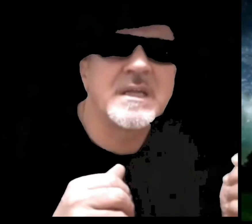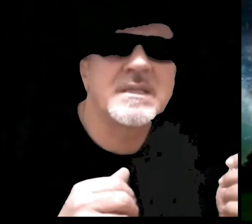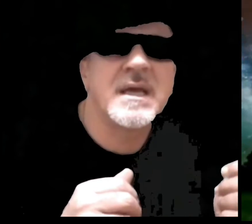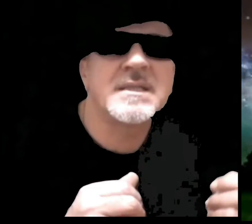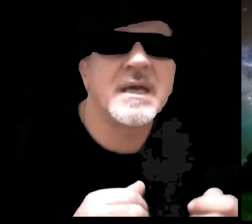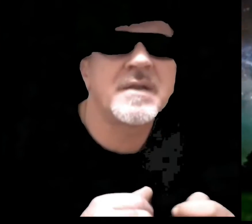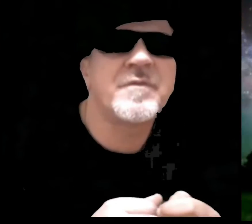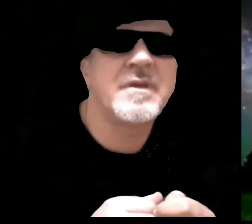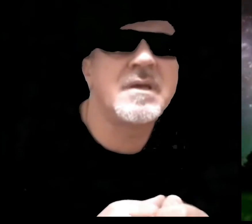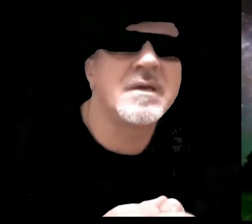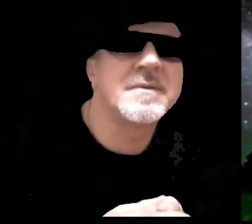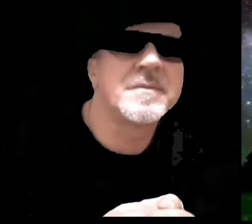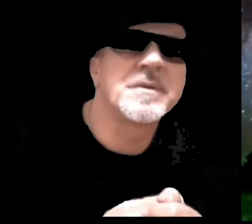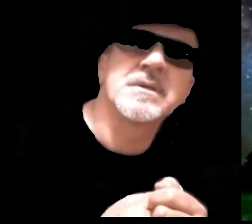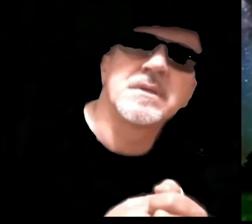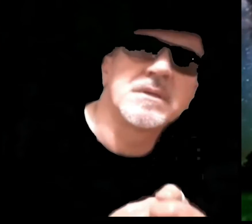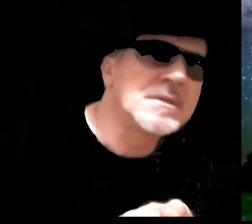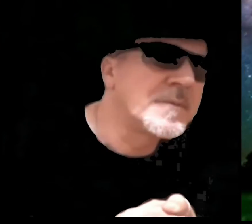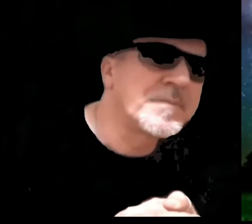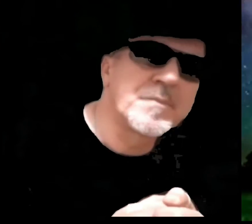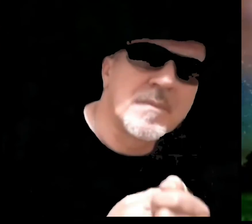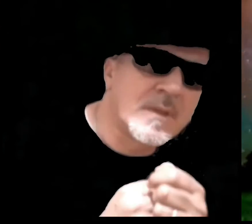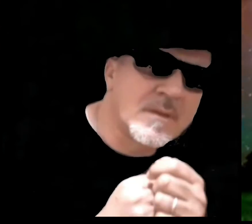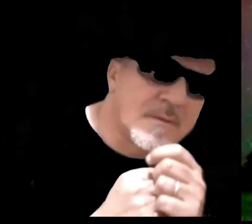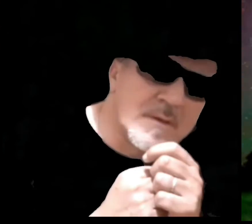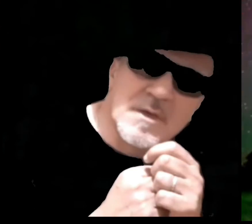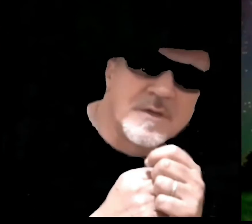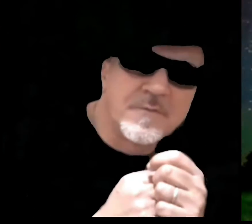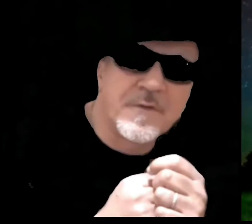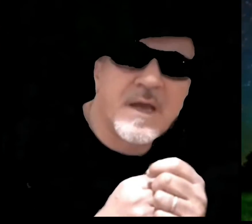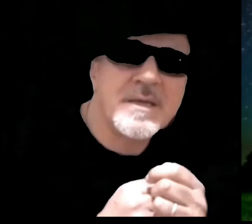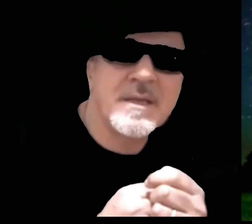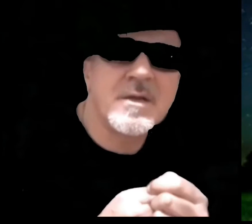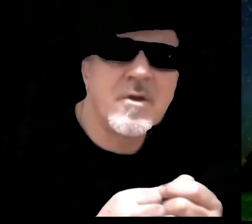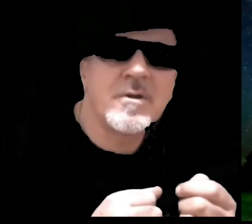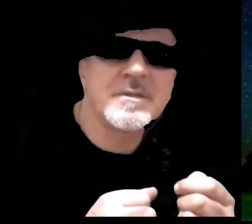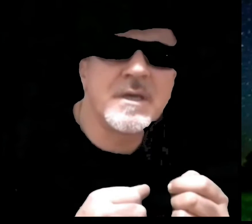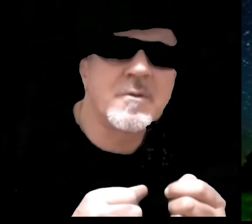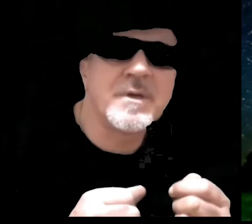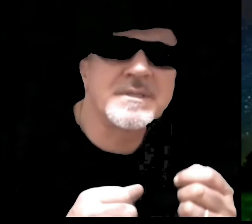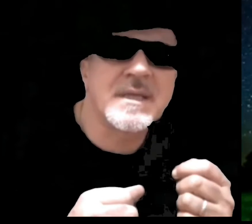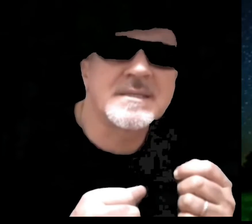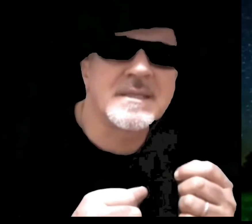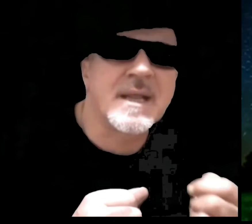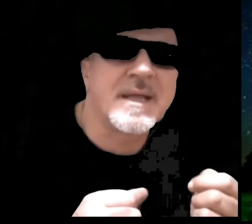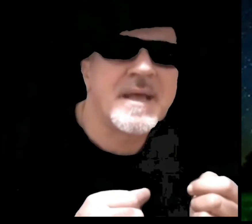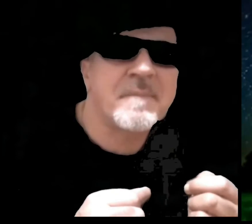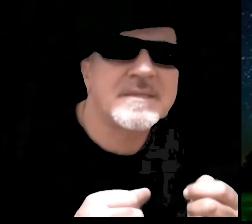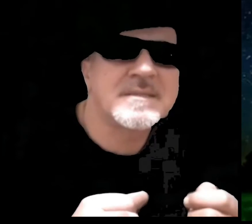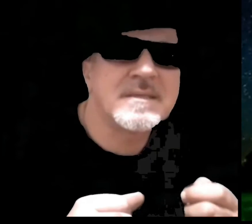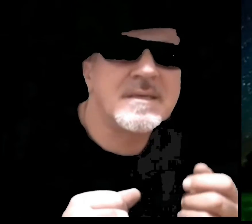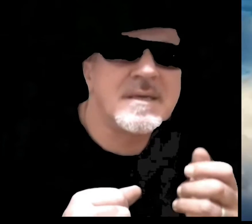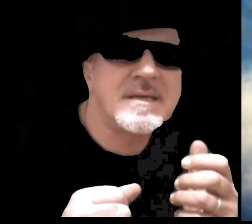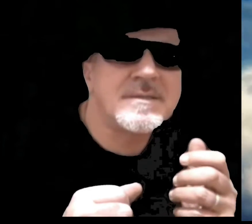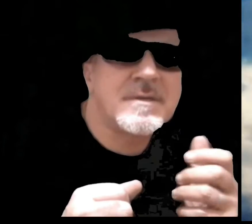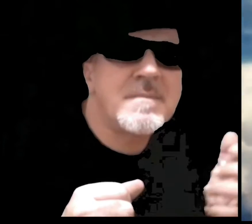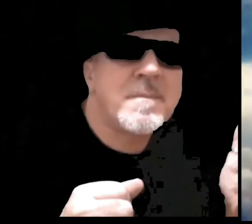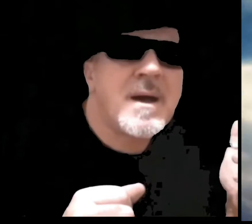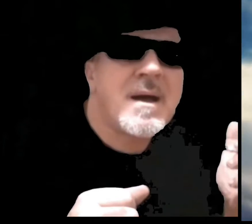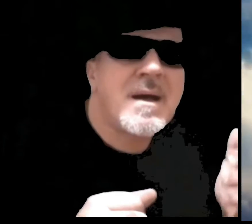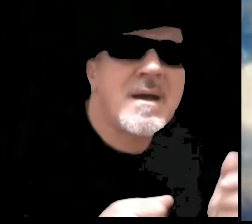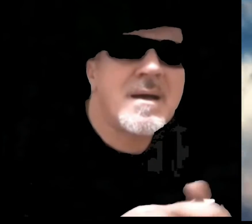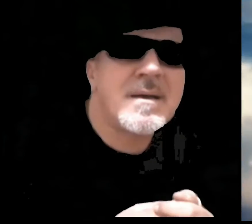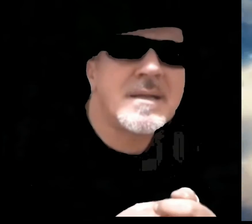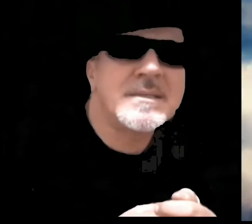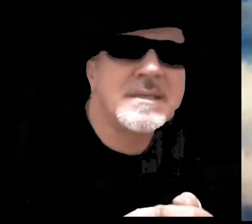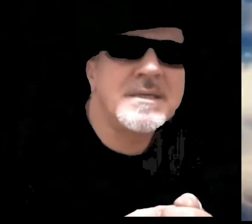vederti andar via, fra i ricordi e questa strana pazzia e il